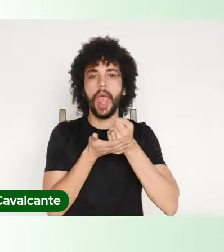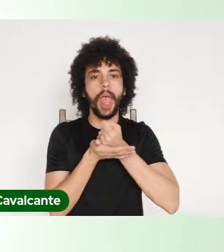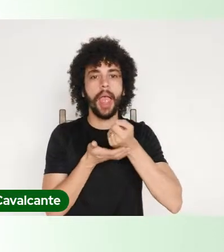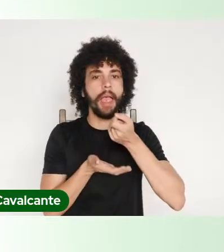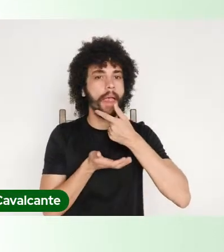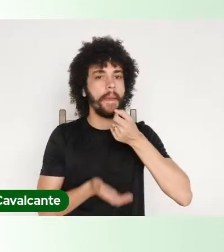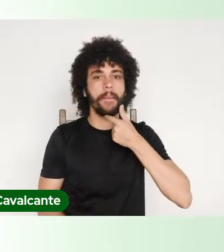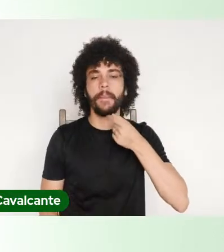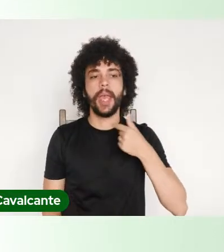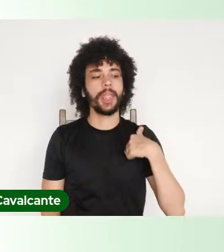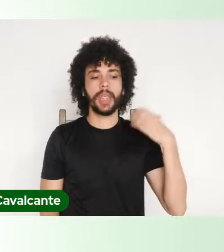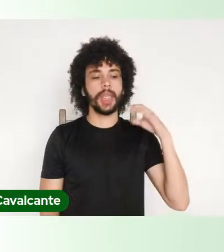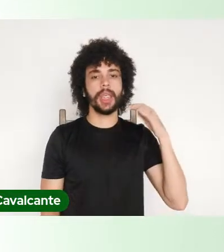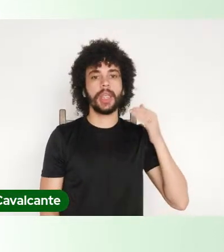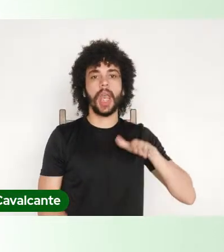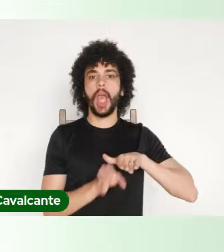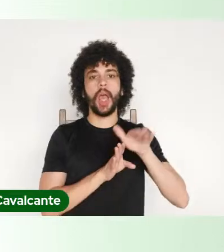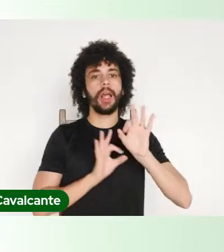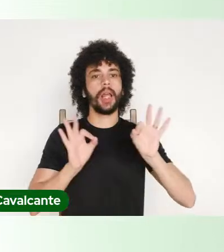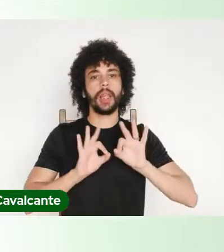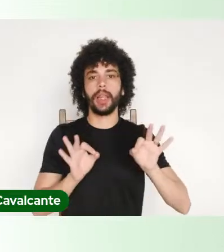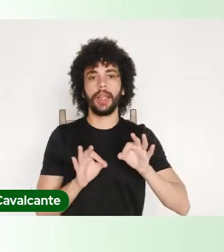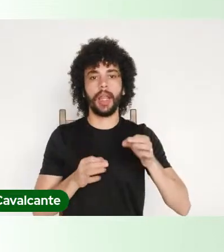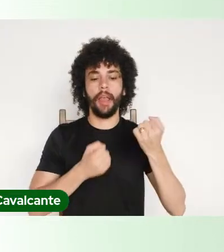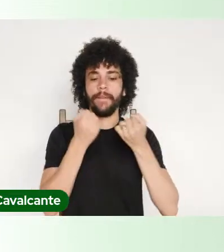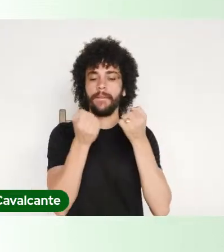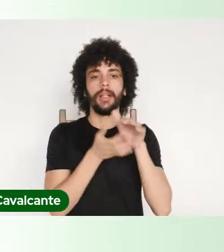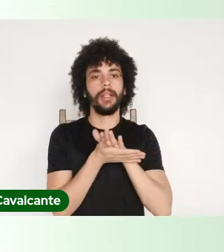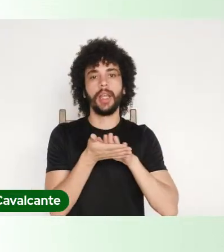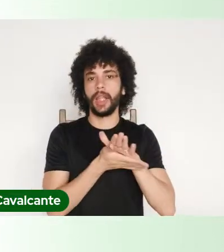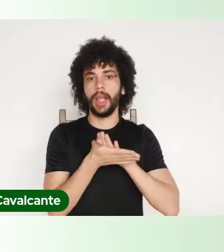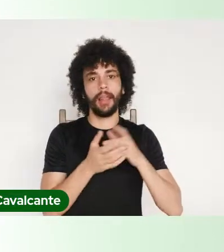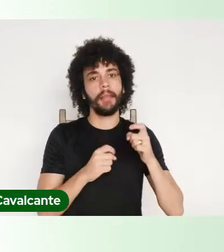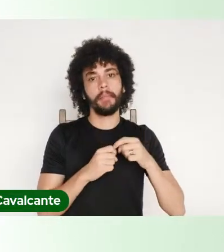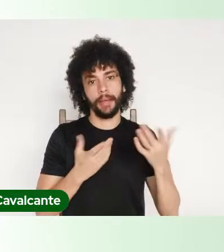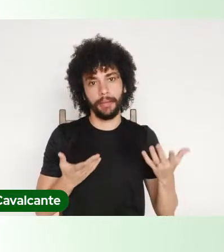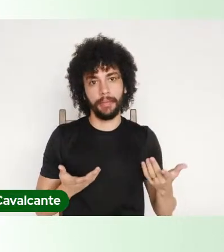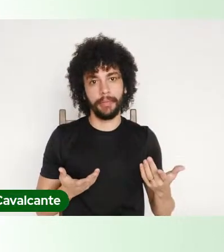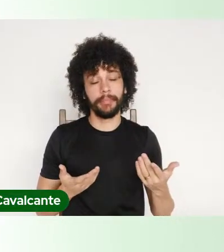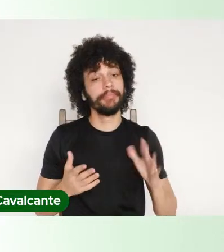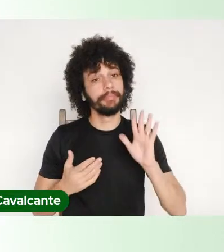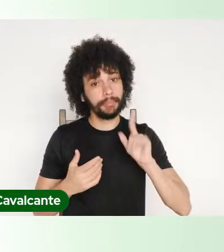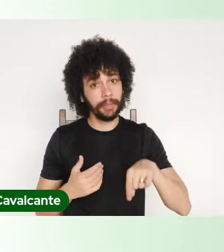pela ciência, não avalizados pela prática médica. É preciso ter